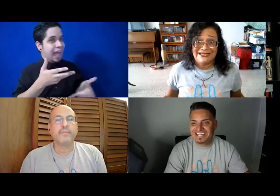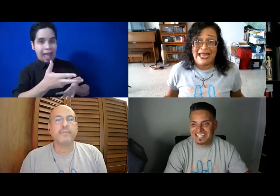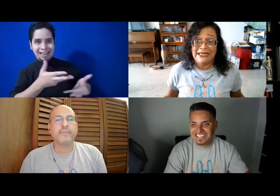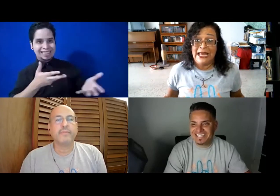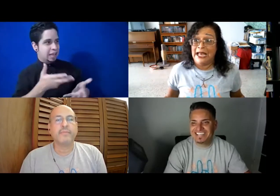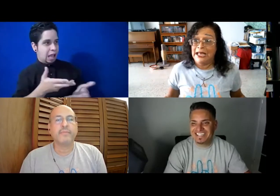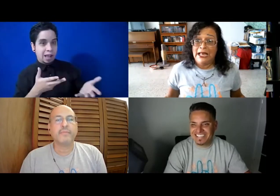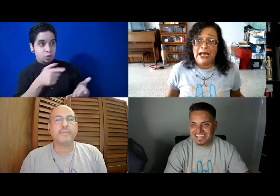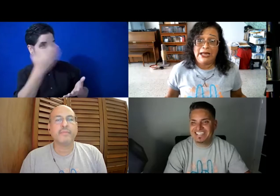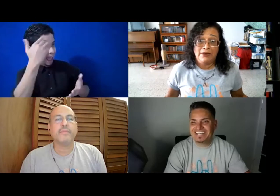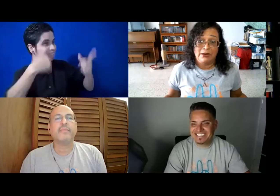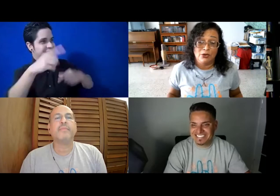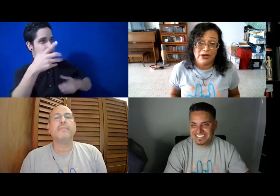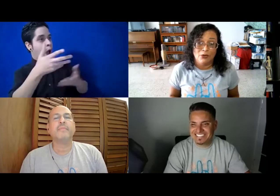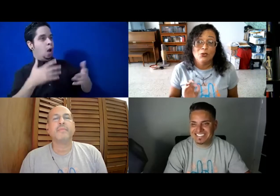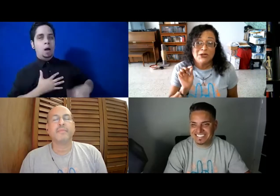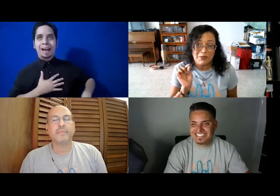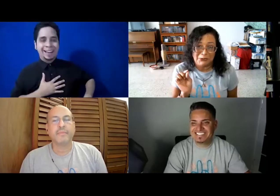señas? Ay, y yo, bueno, un chiquito.